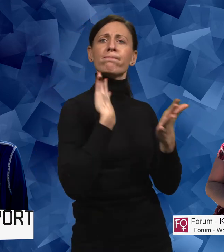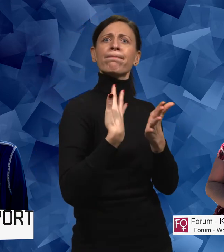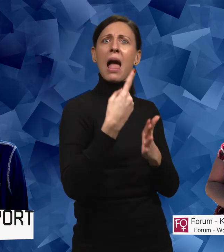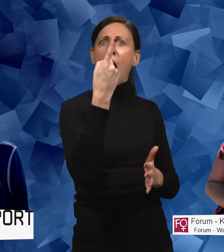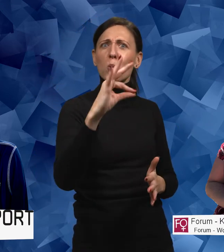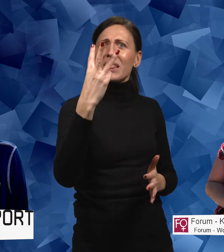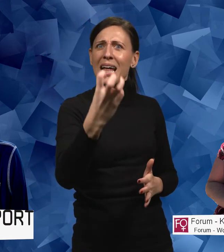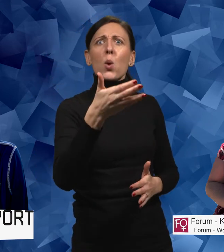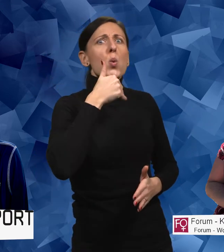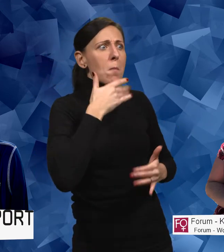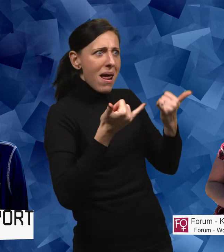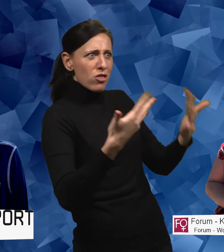130 ungdomar idag, Maria.